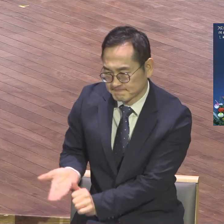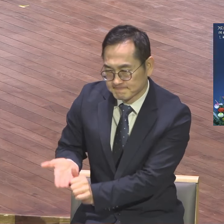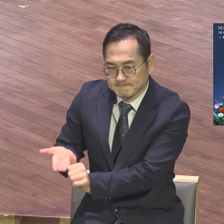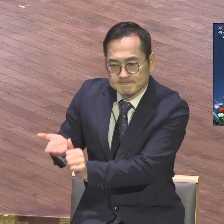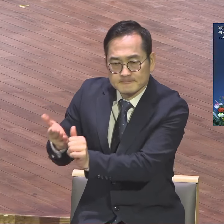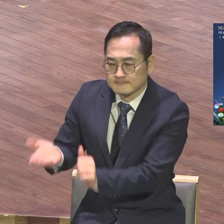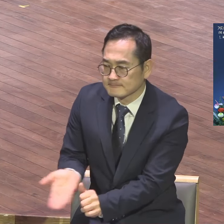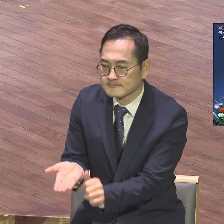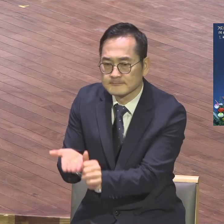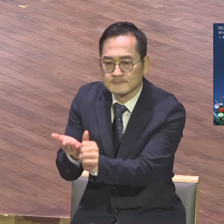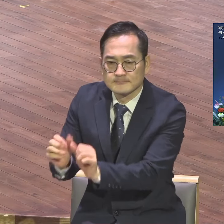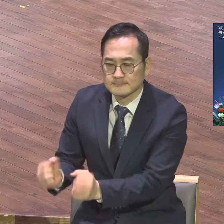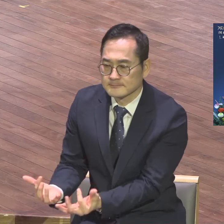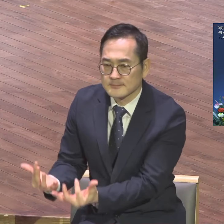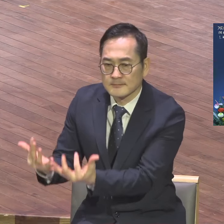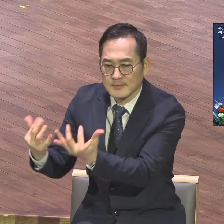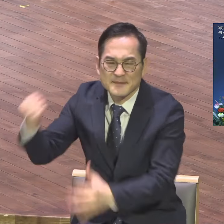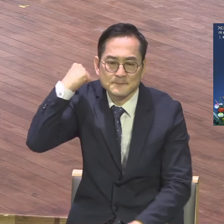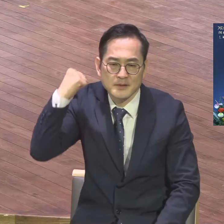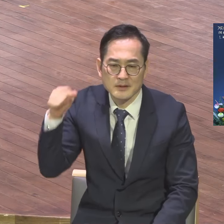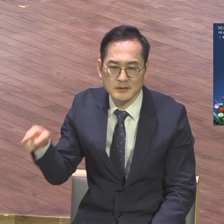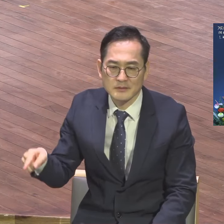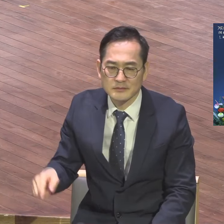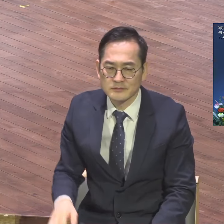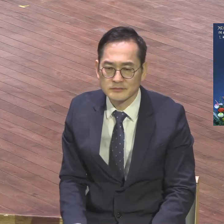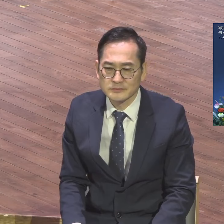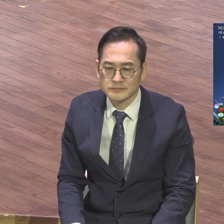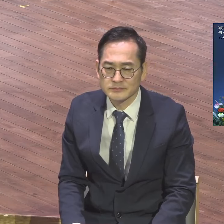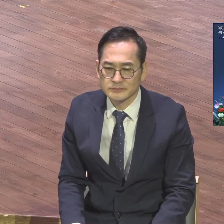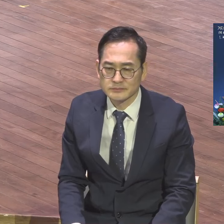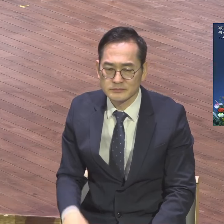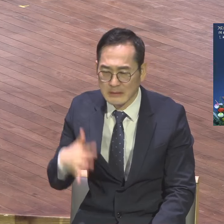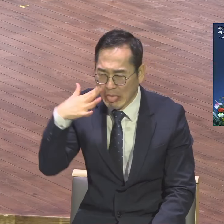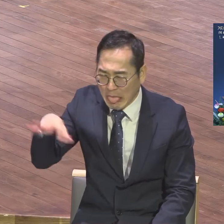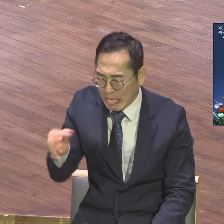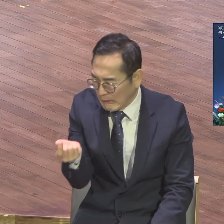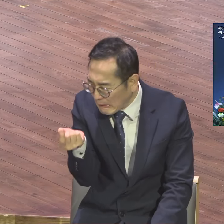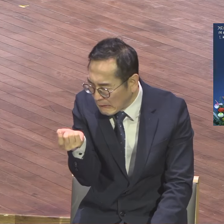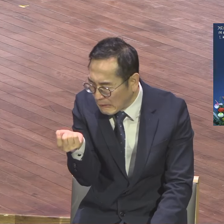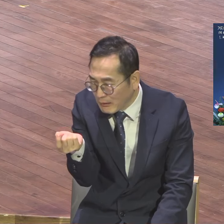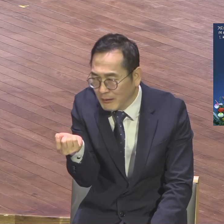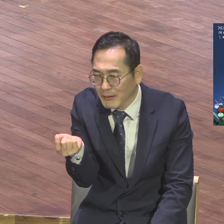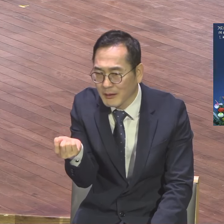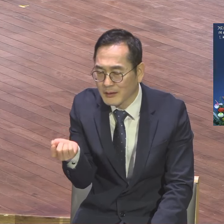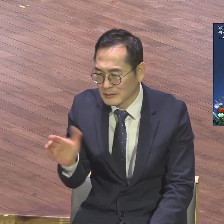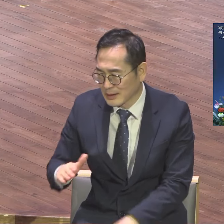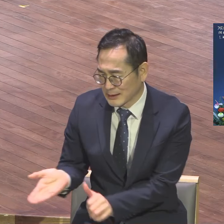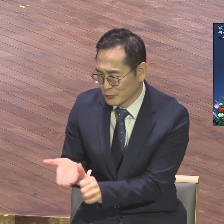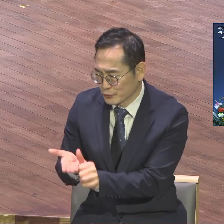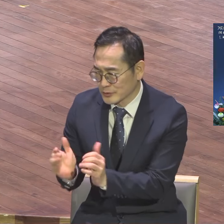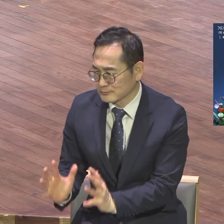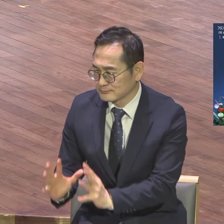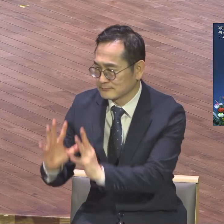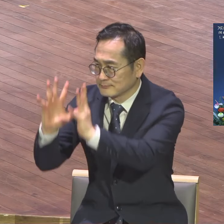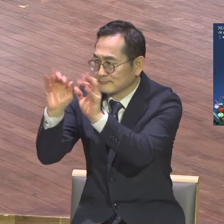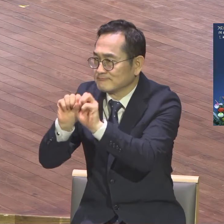배경조사는 필요 없다는 거예요. 내가 너희를 다 서겠다는 것입니다. 그런 의미에서 볼 때